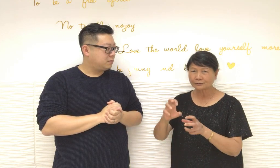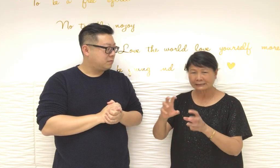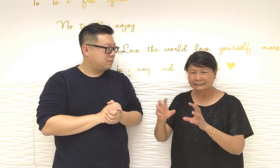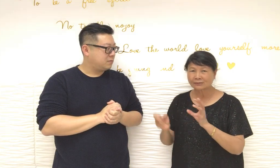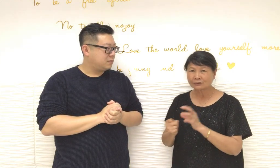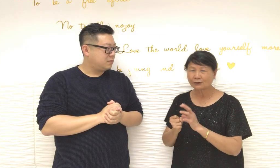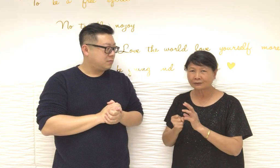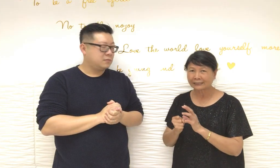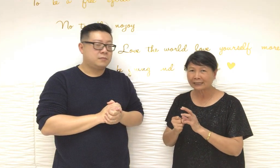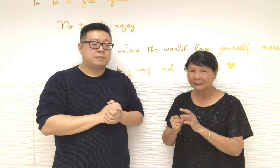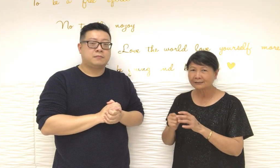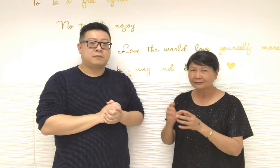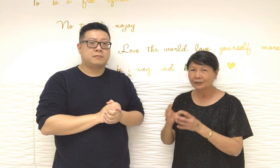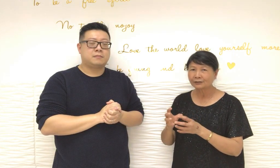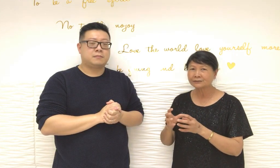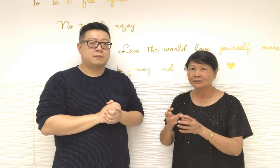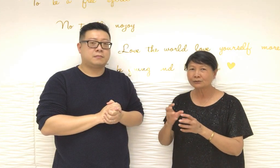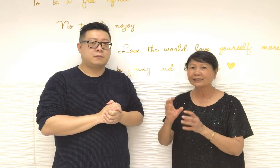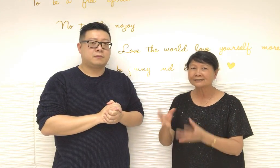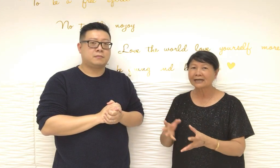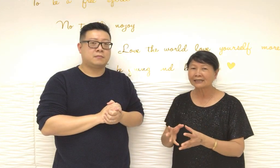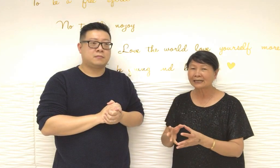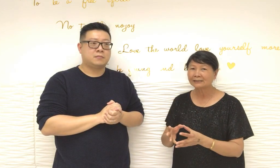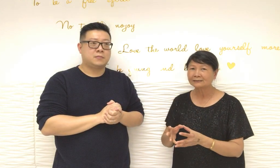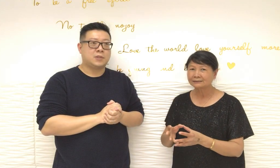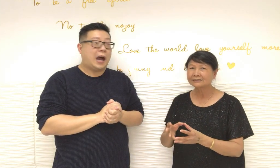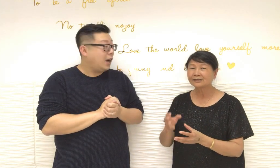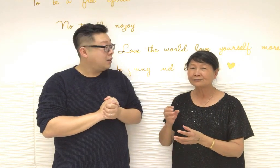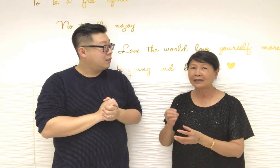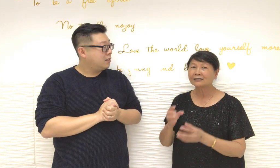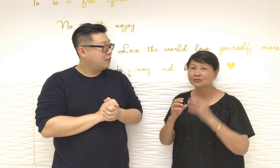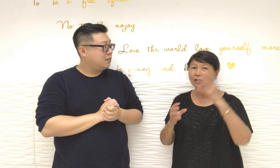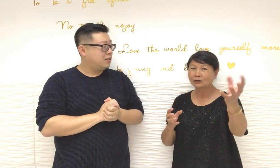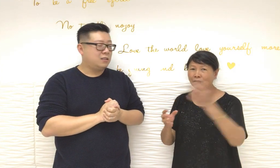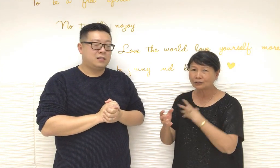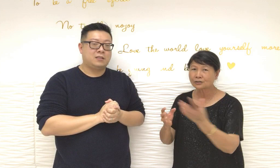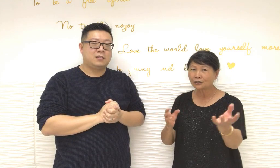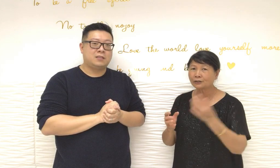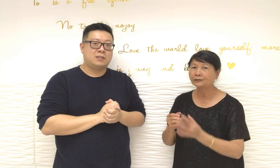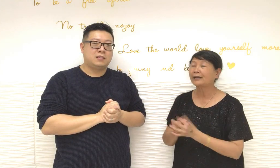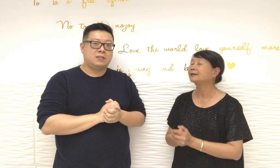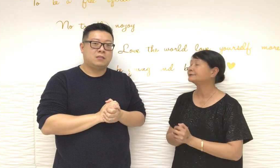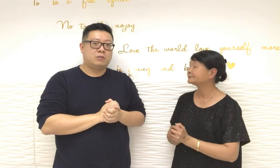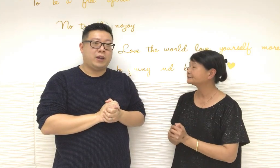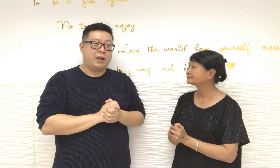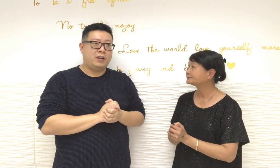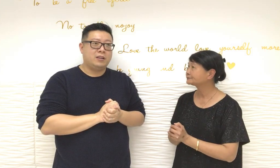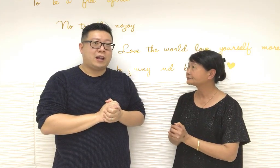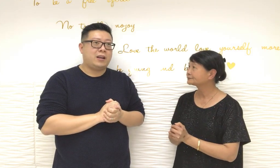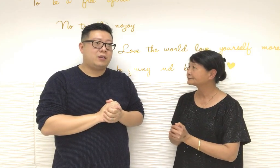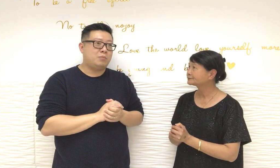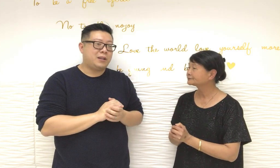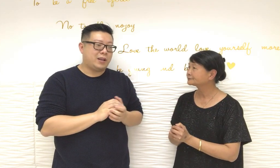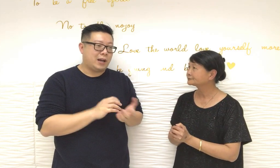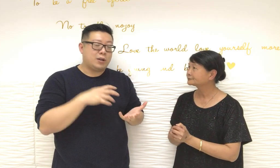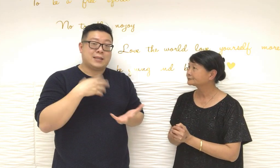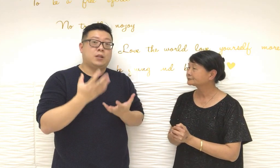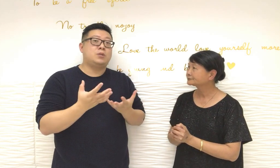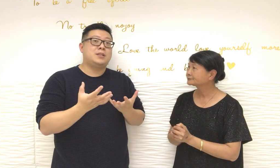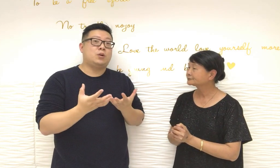收下來他就會吞了就是財來財去OK但問題我們常常都知道